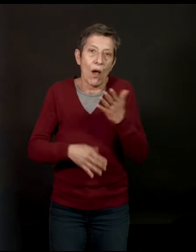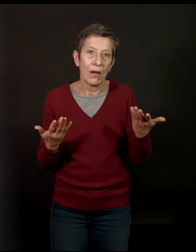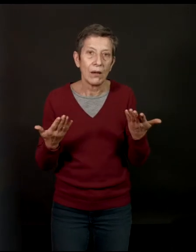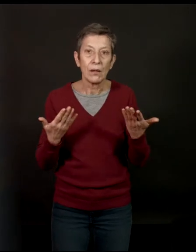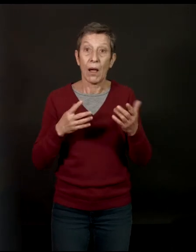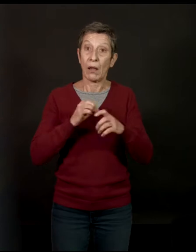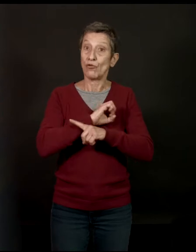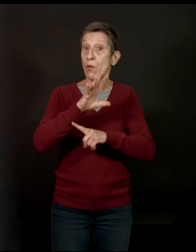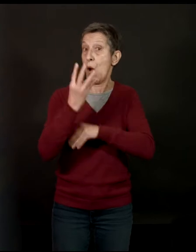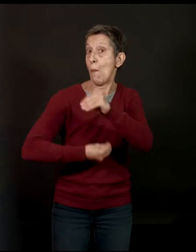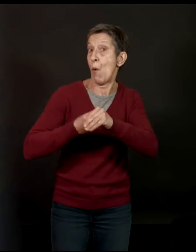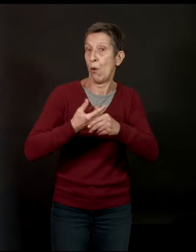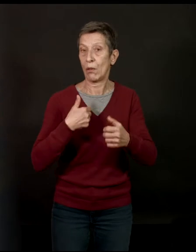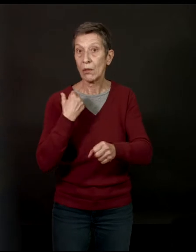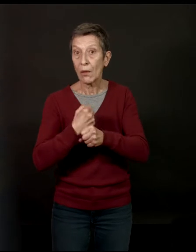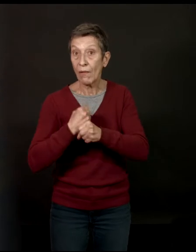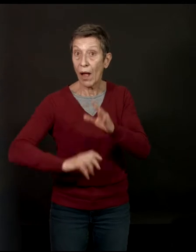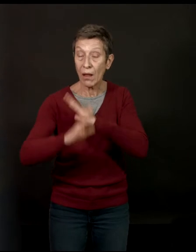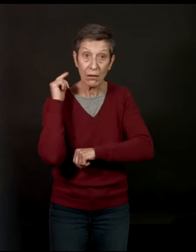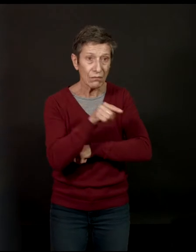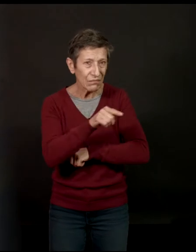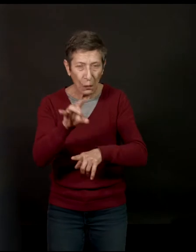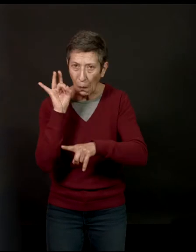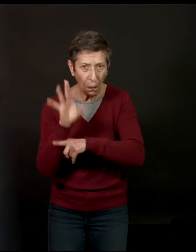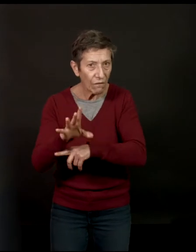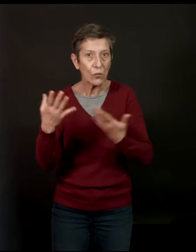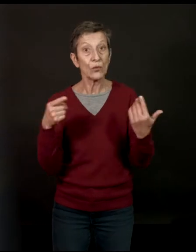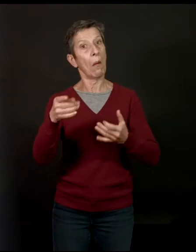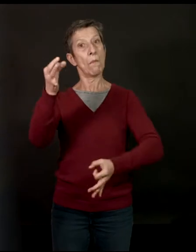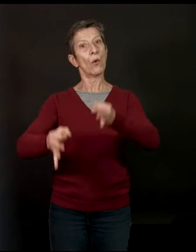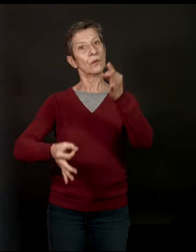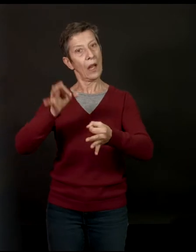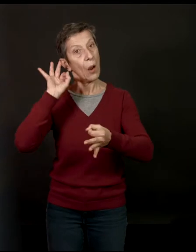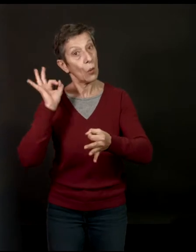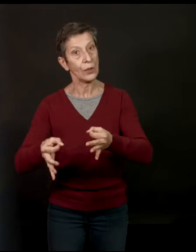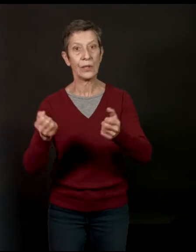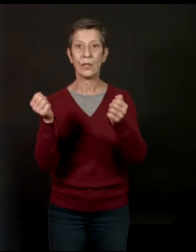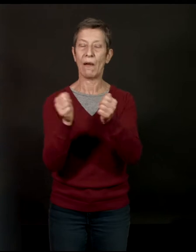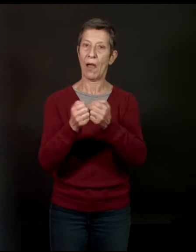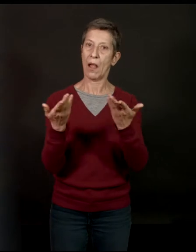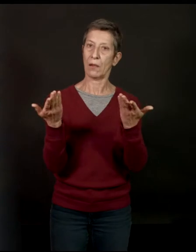je travaille, pendant longtemps, on refusait de traiter les faits divers, par exemple. On traitait les procès avec des grandes plumes.